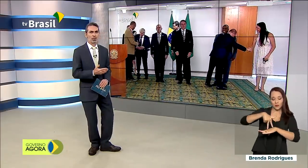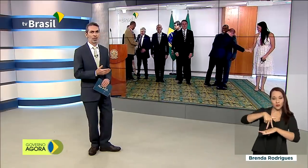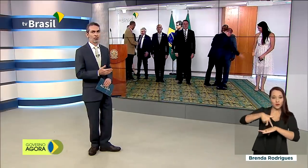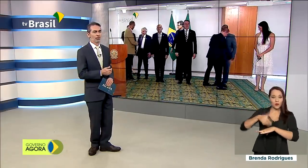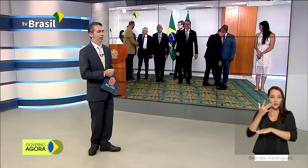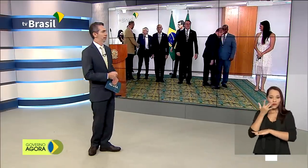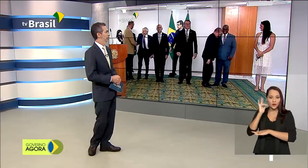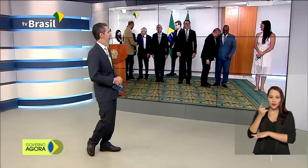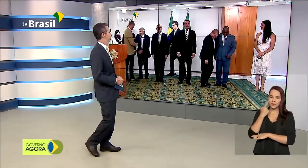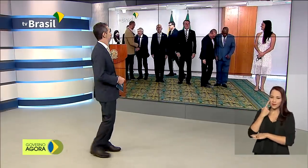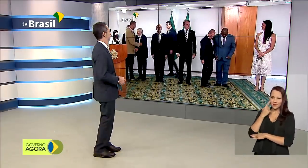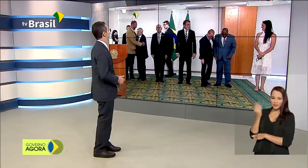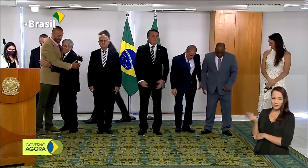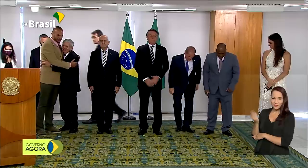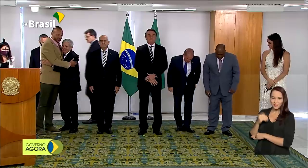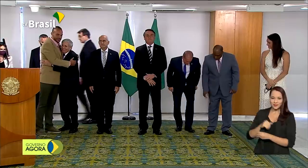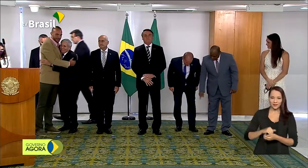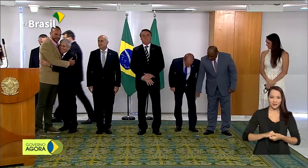Acompanhe com a gente.